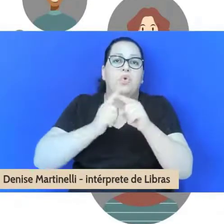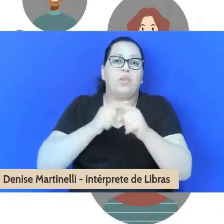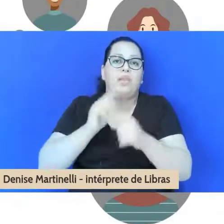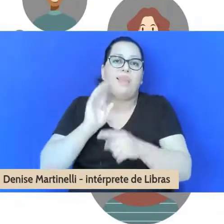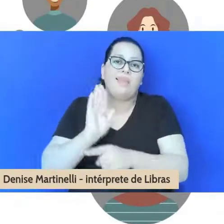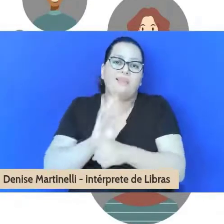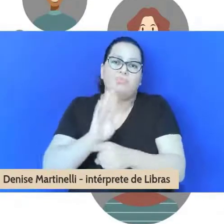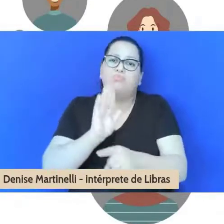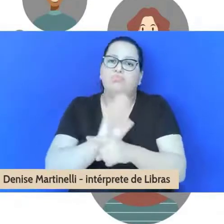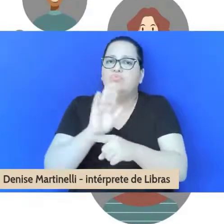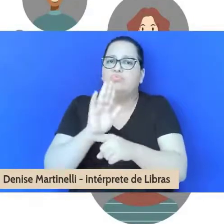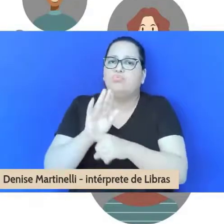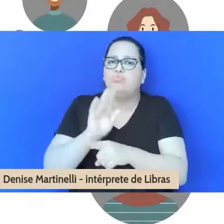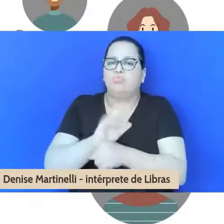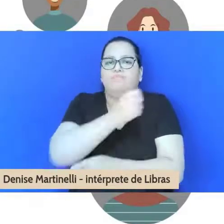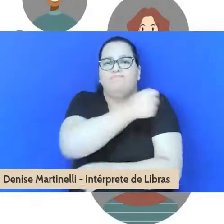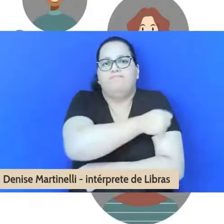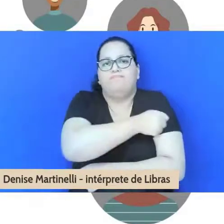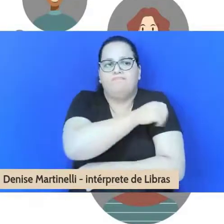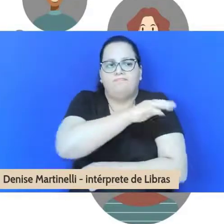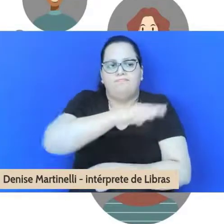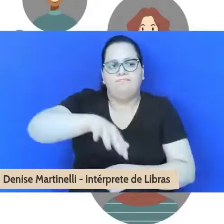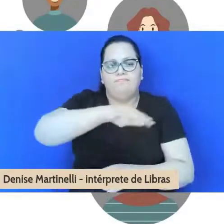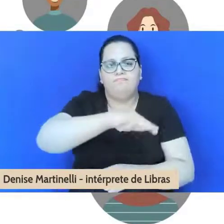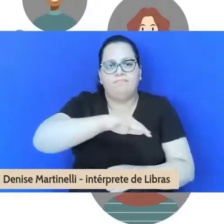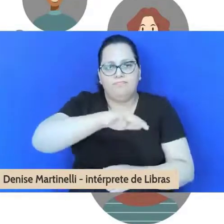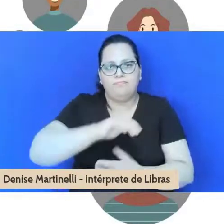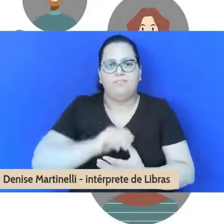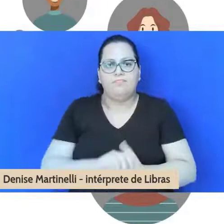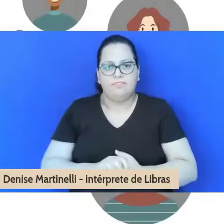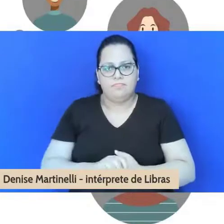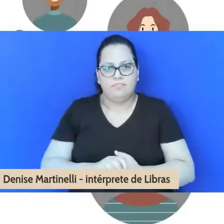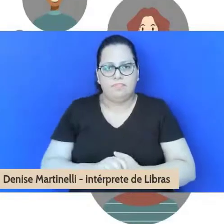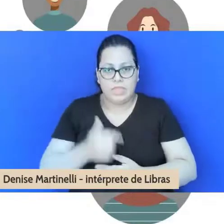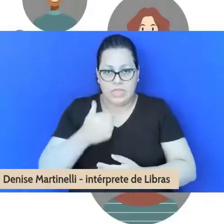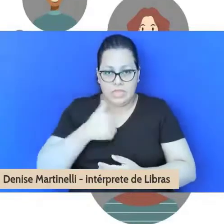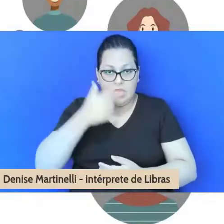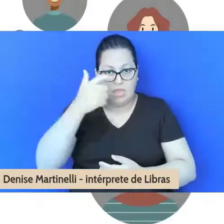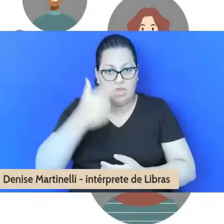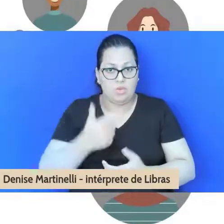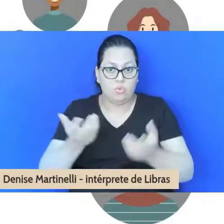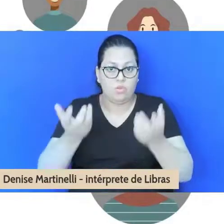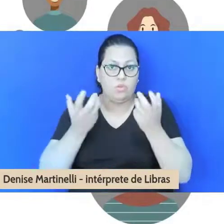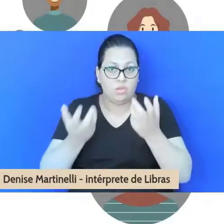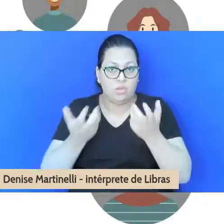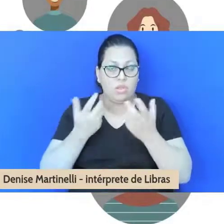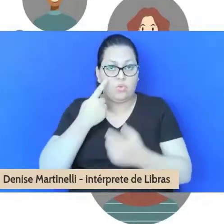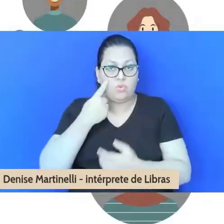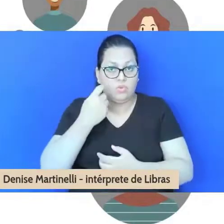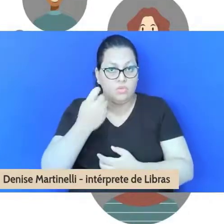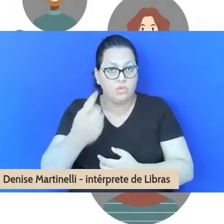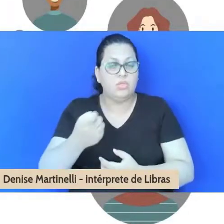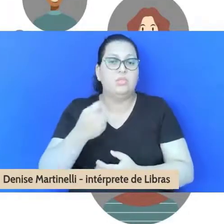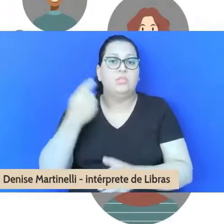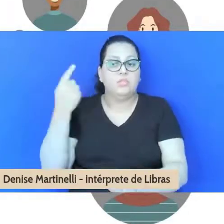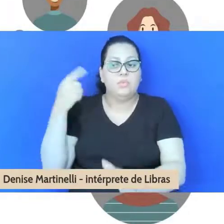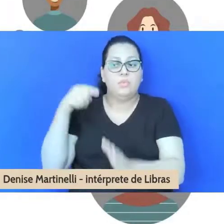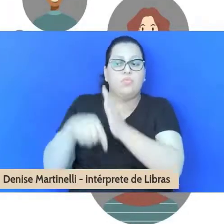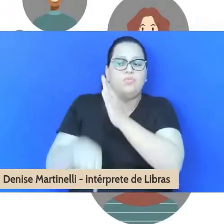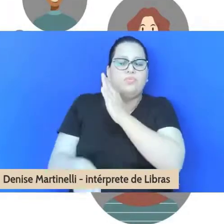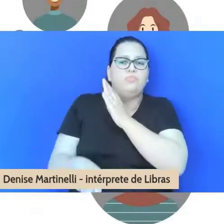nossos alunos. eu mesmo tenho intenção de aprofundar conhecimento nessa linha.